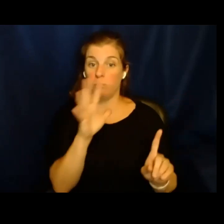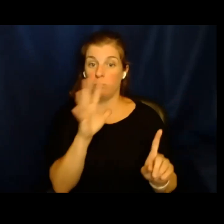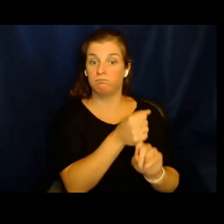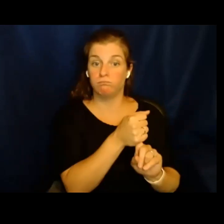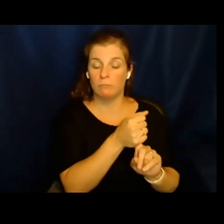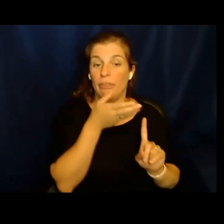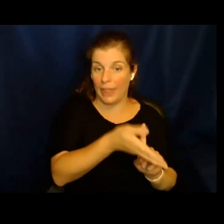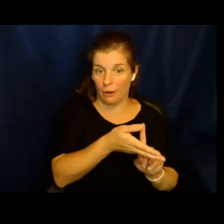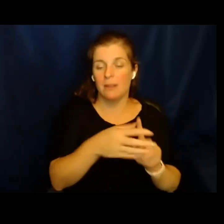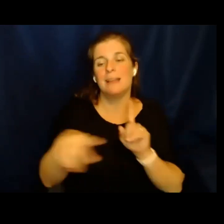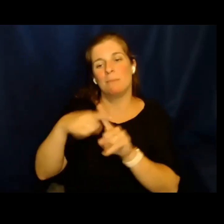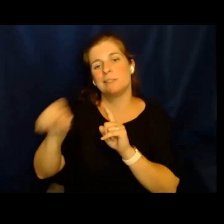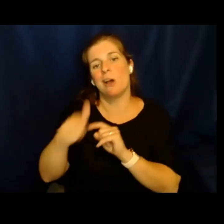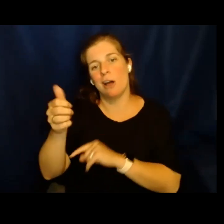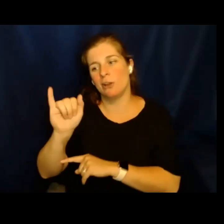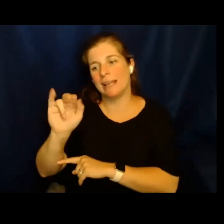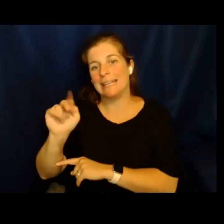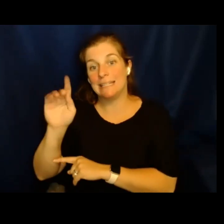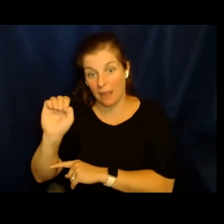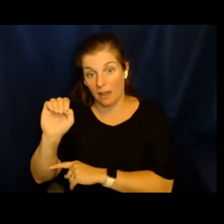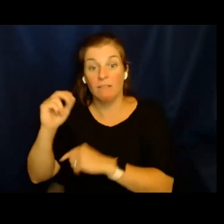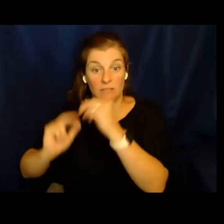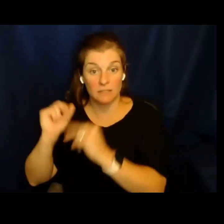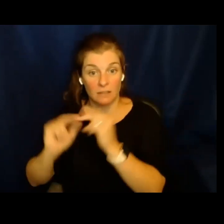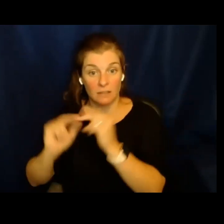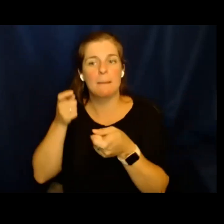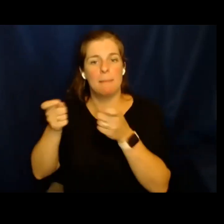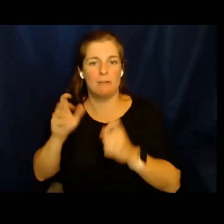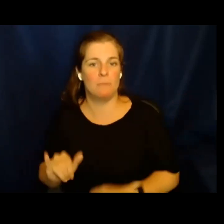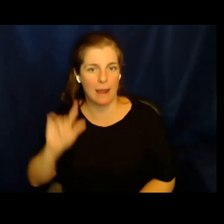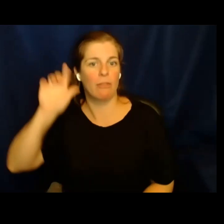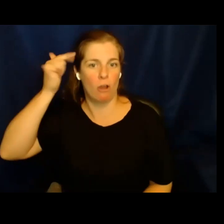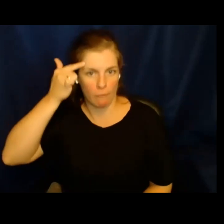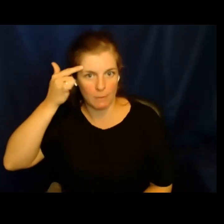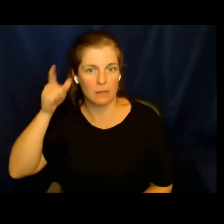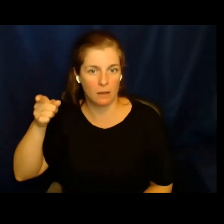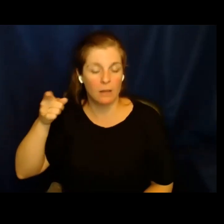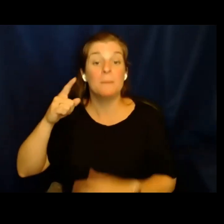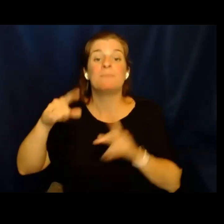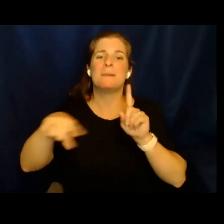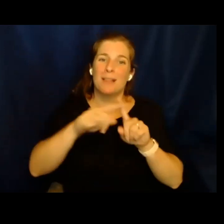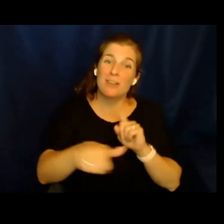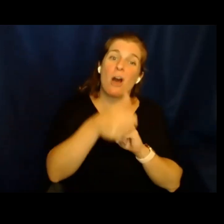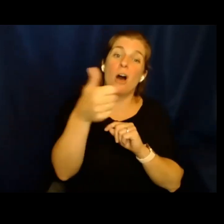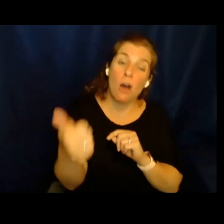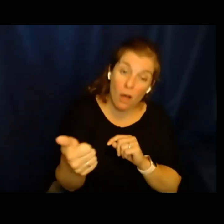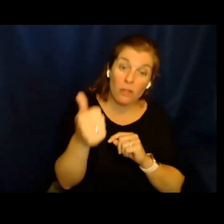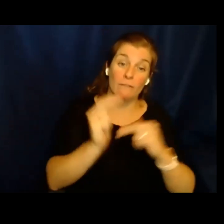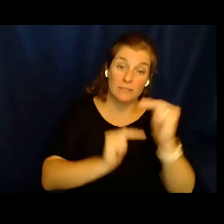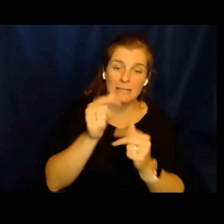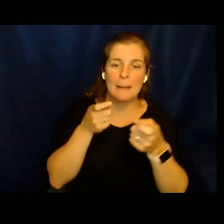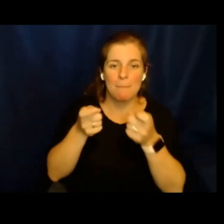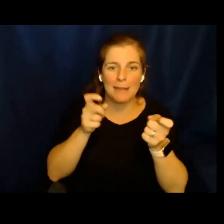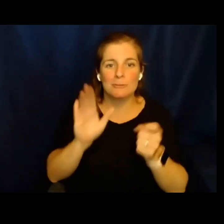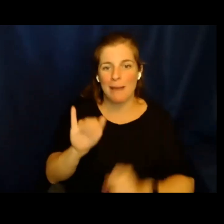detiene a las personas en la frontera y tenemos otras instalaciones de ingreso administradas por el gobierno. Luego también tenemos otras instalaciones administradas